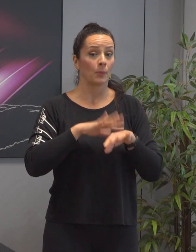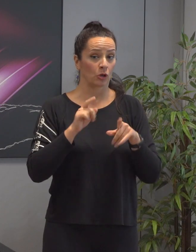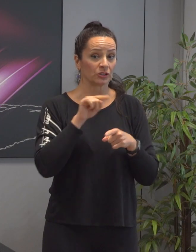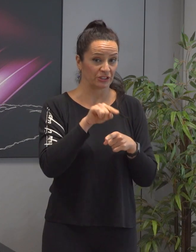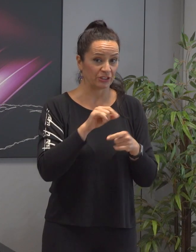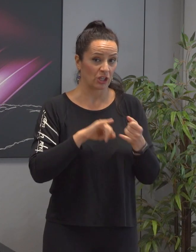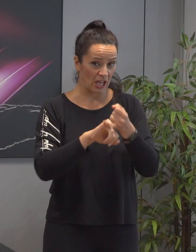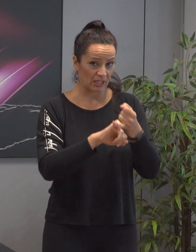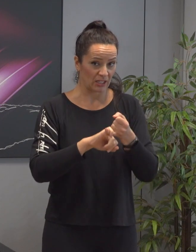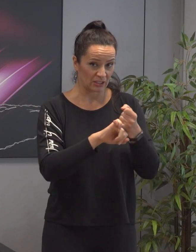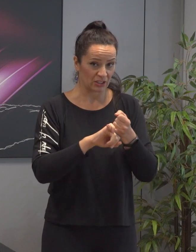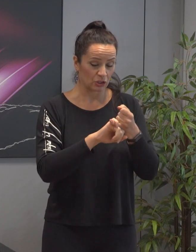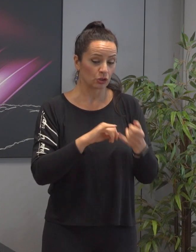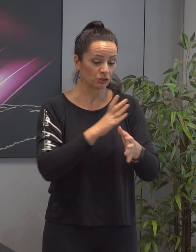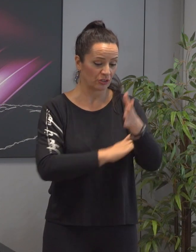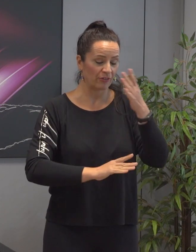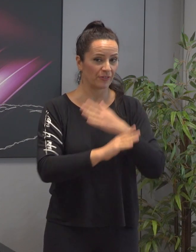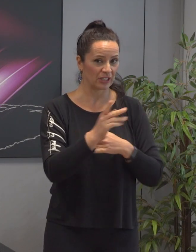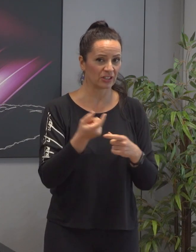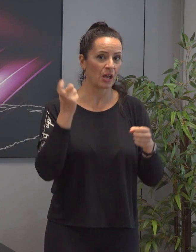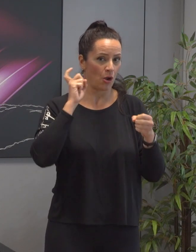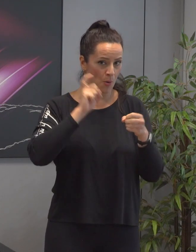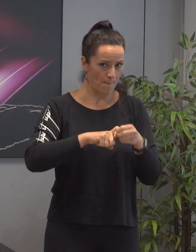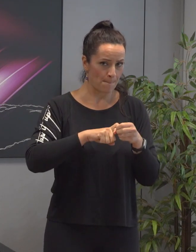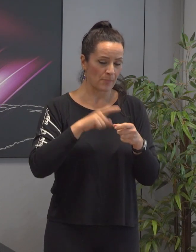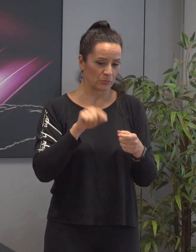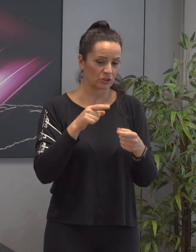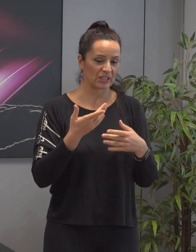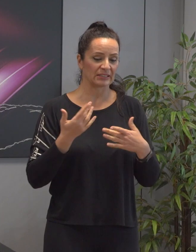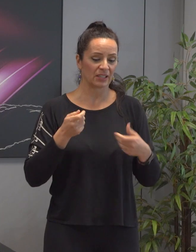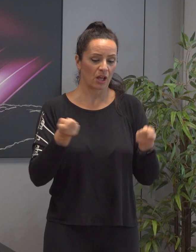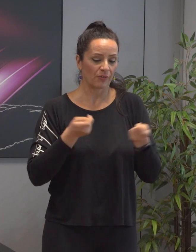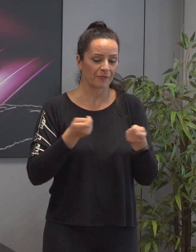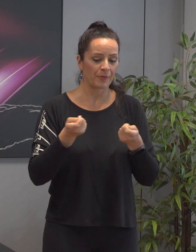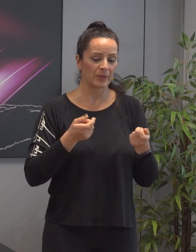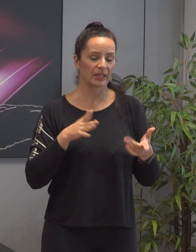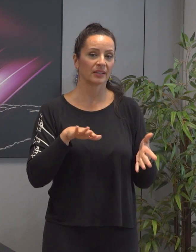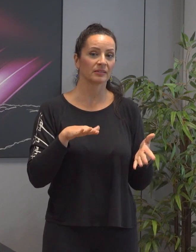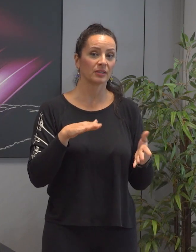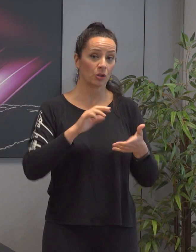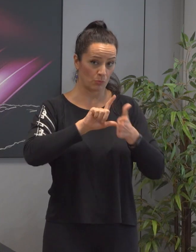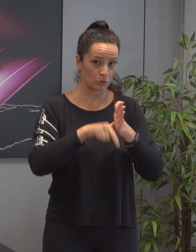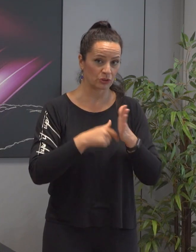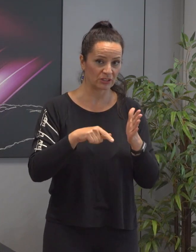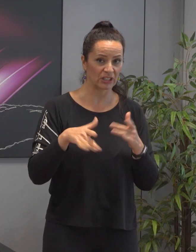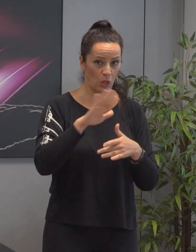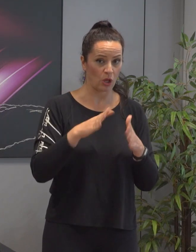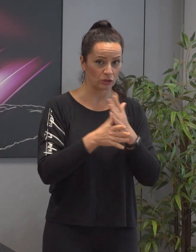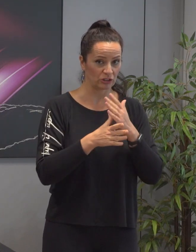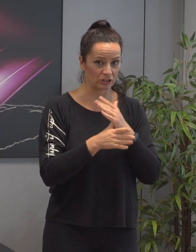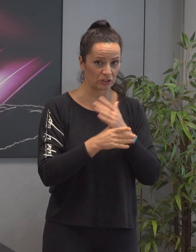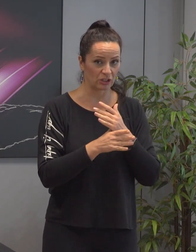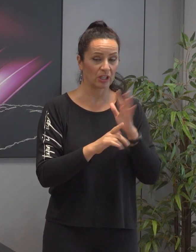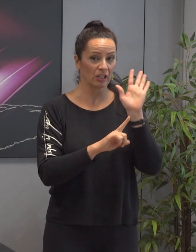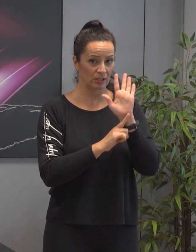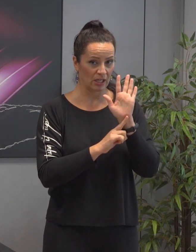as Associações da Deficiência são parceiro ativo na organização e desenvolvimento de projetos do Conselho, como seja